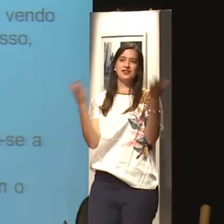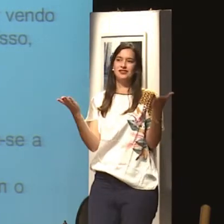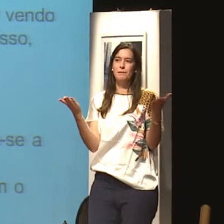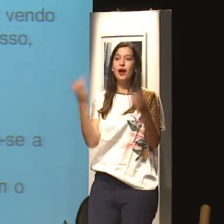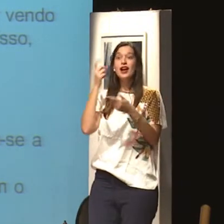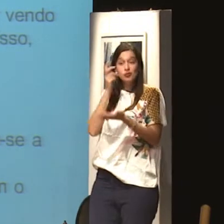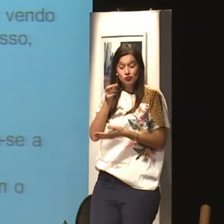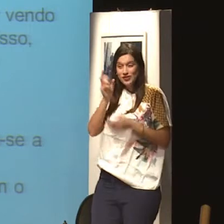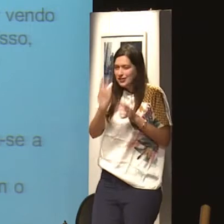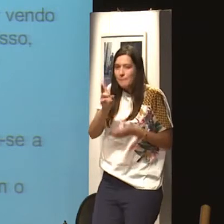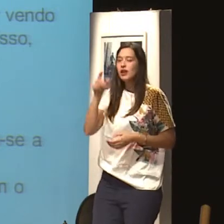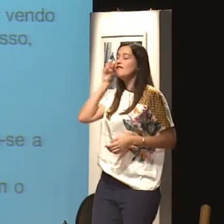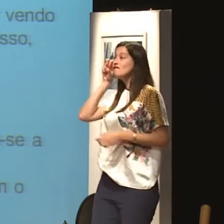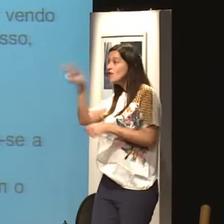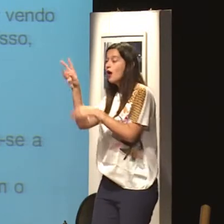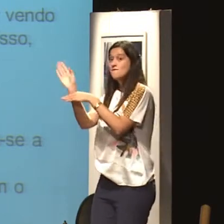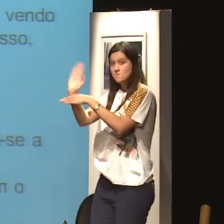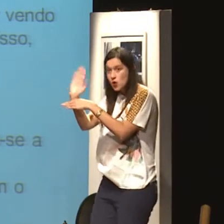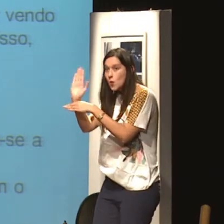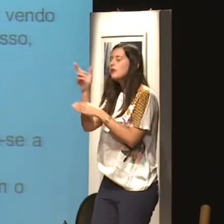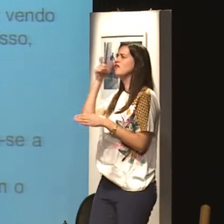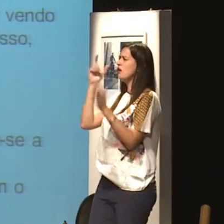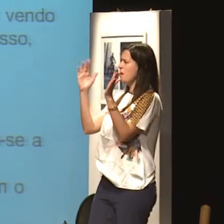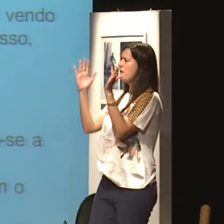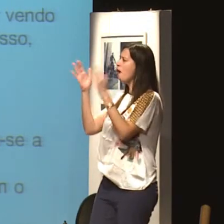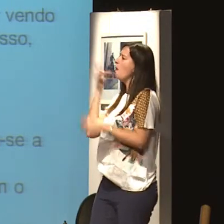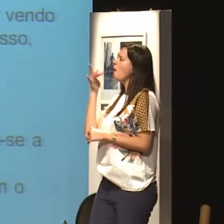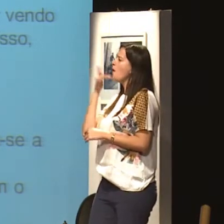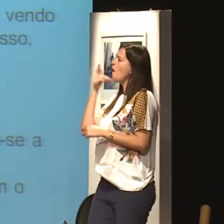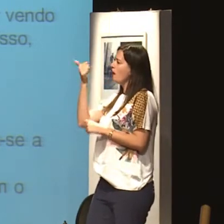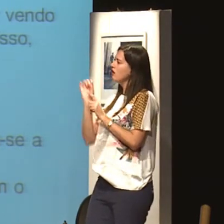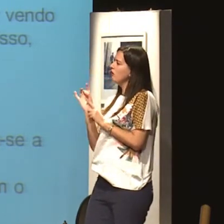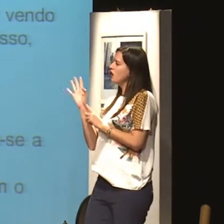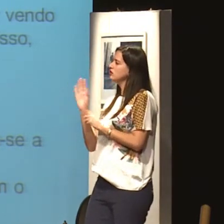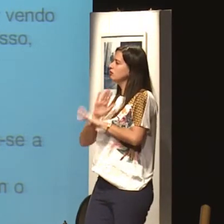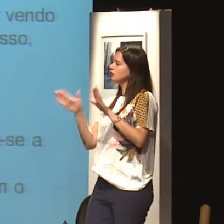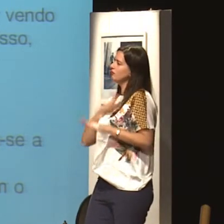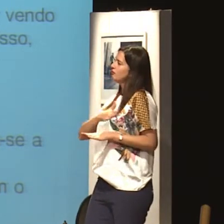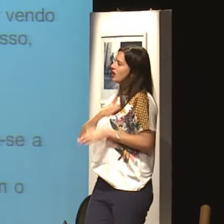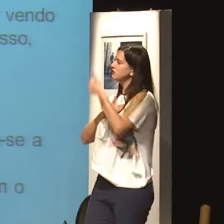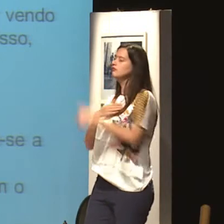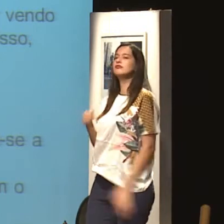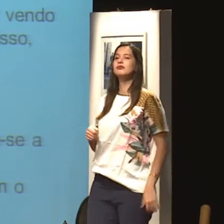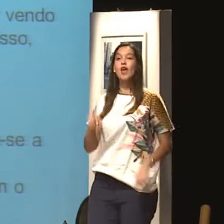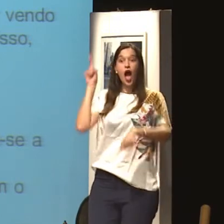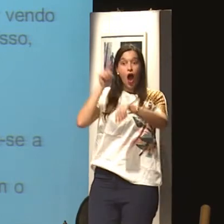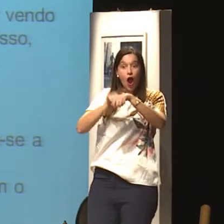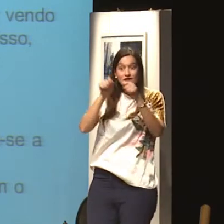Às vezes a gente demora pra perceber isso. A gente fica vendo os filmes, nossa, que legal. E o cara vai lá, depois se